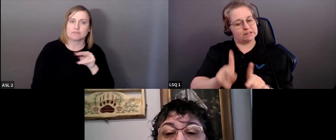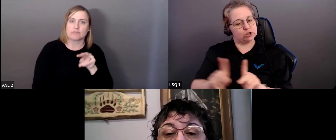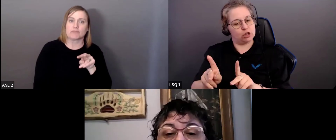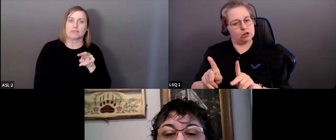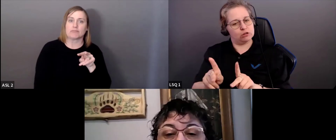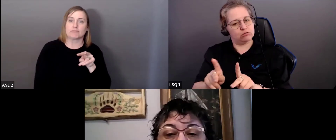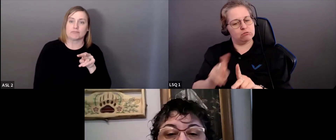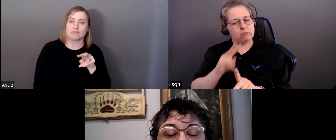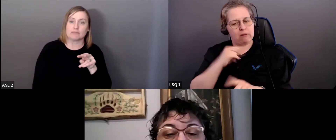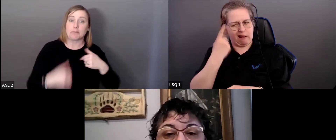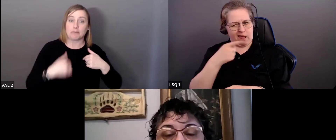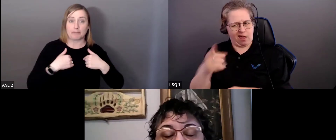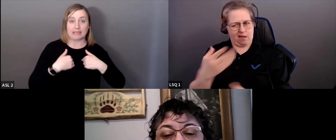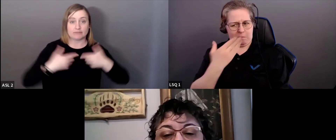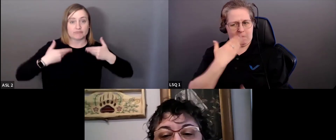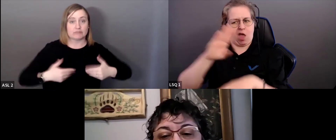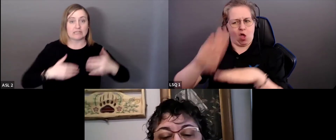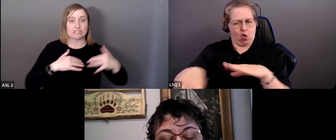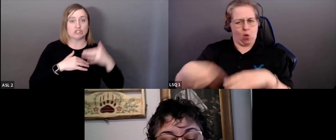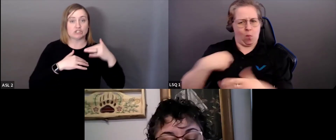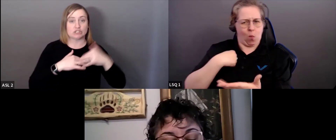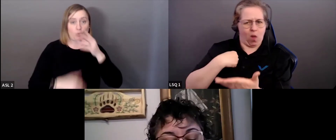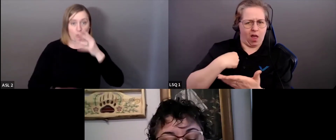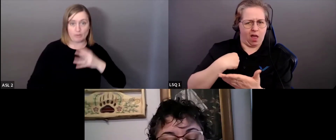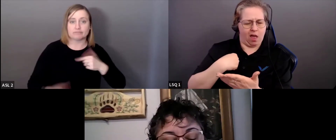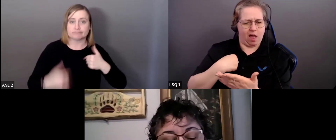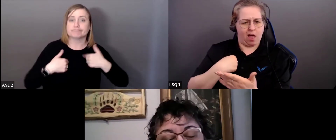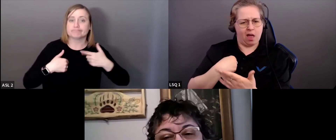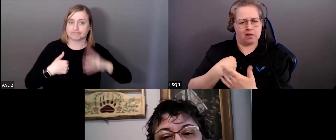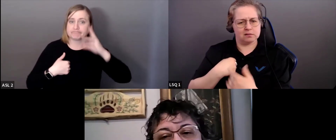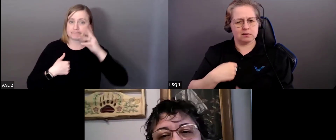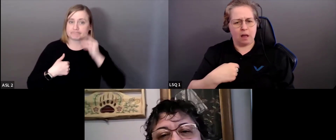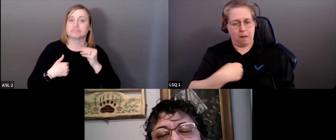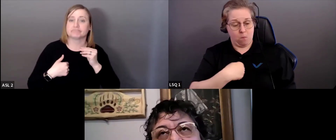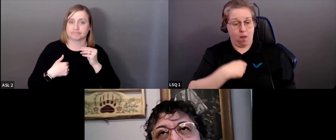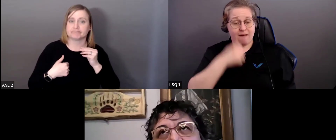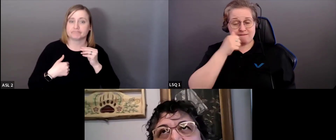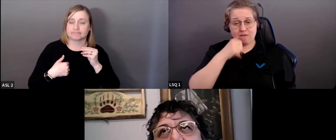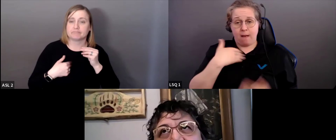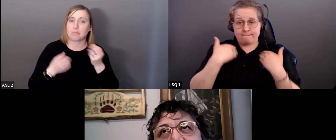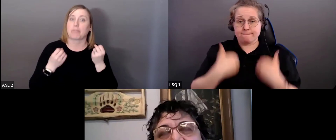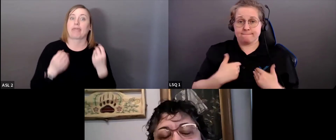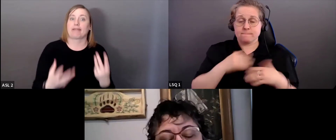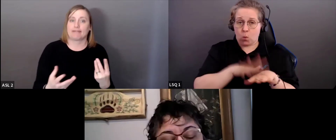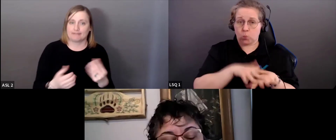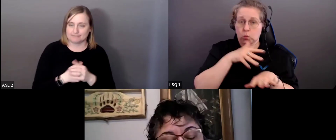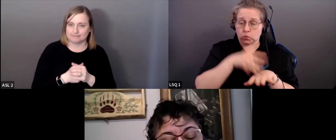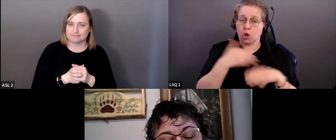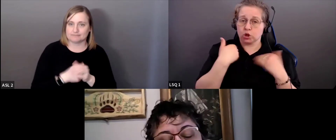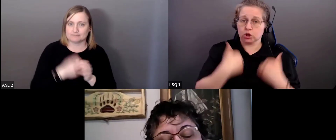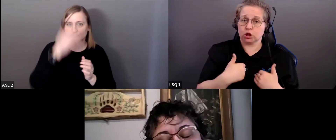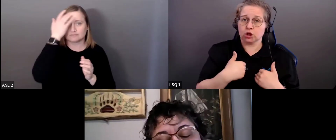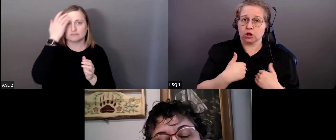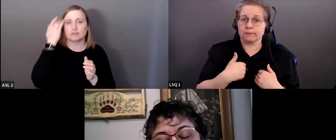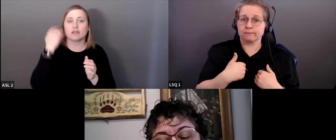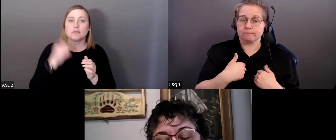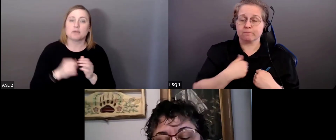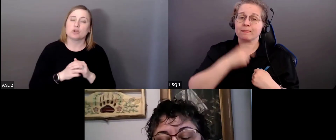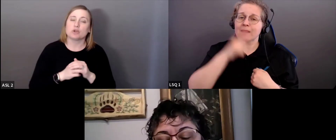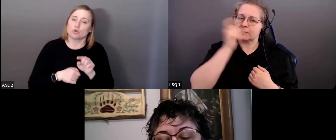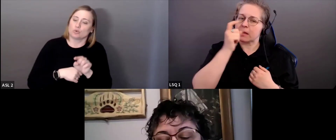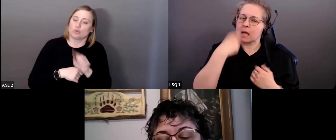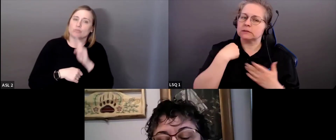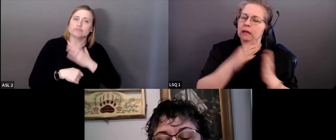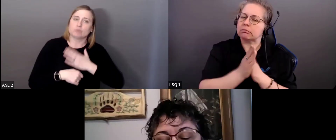plus compétents que vous, moi en tant que femme autochtone, c'est des expériences. C'est une